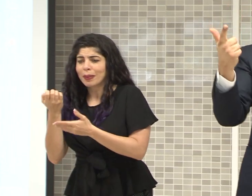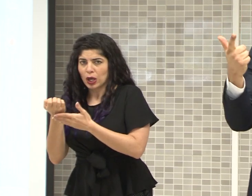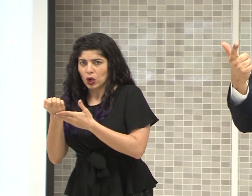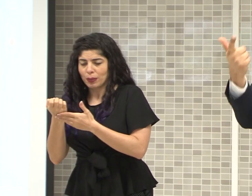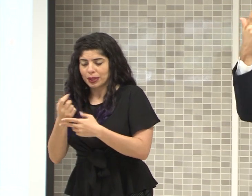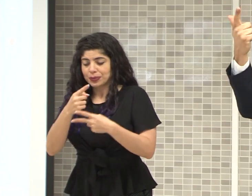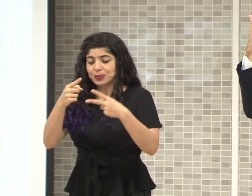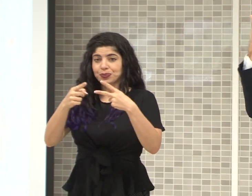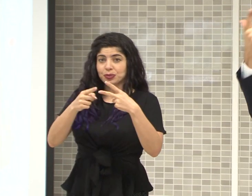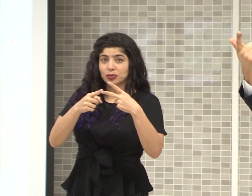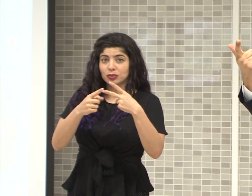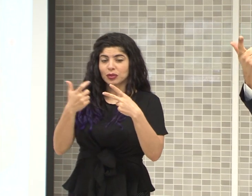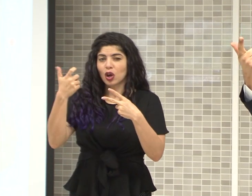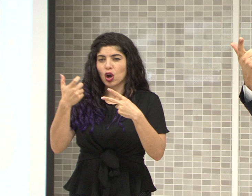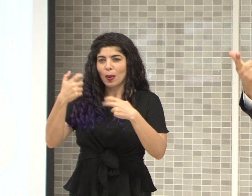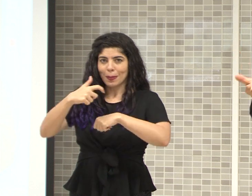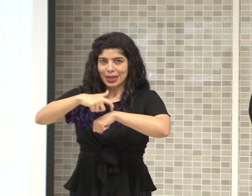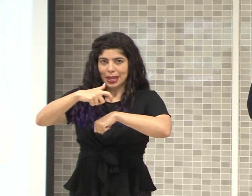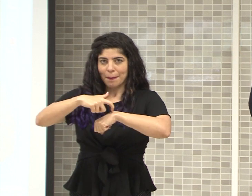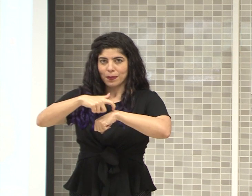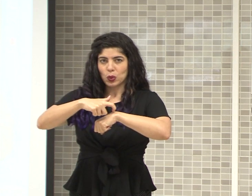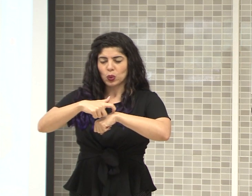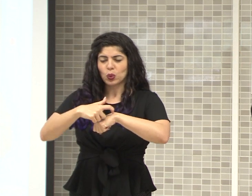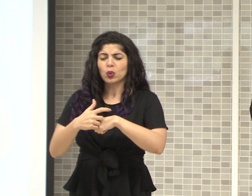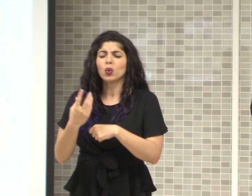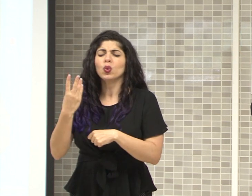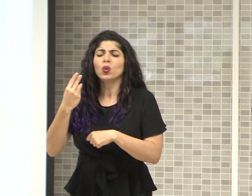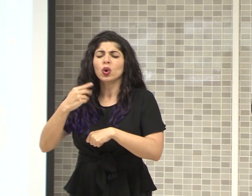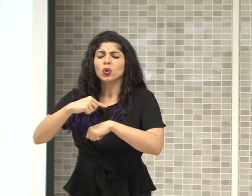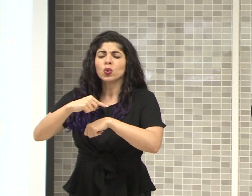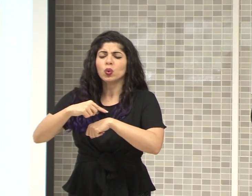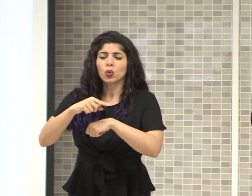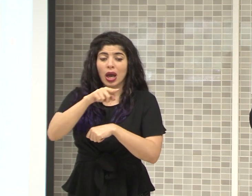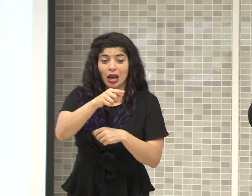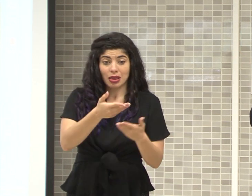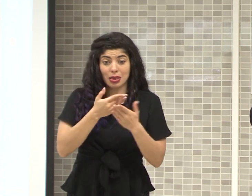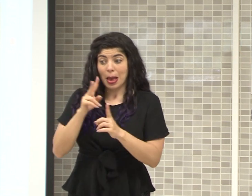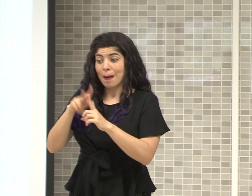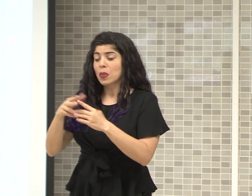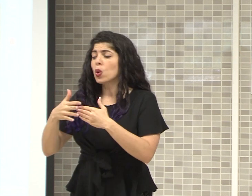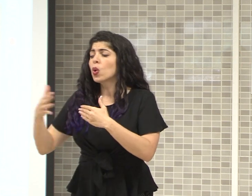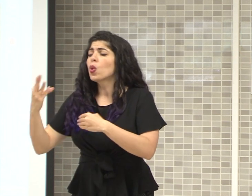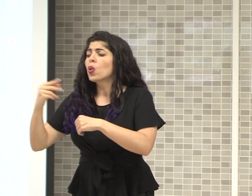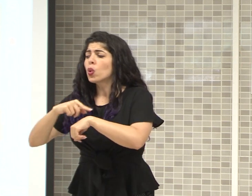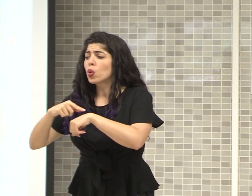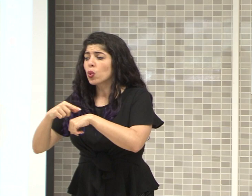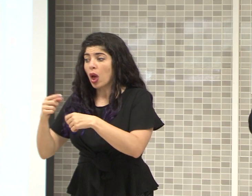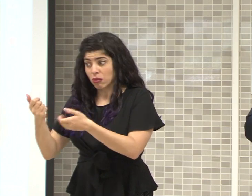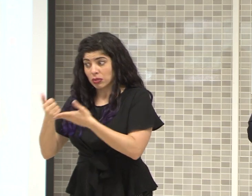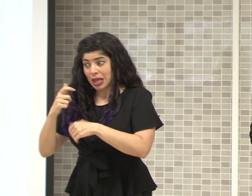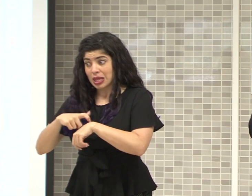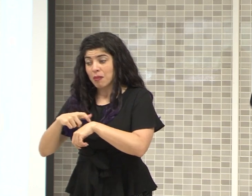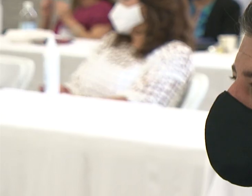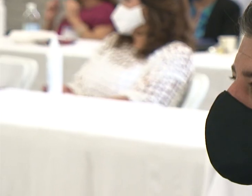Dos, el cronómetro. ¿Cuánto tiempo cuesta implementarla? Y si va a llegar a tiempo, o si sabemos que es algo